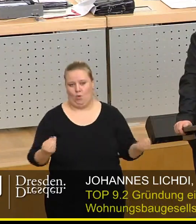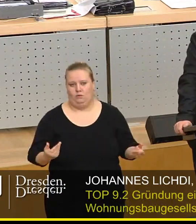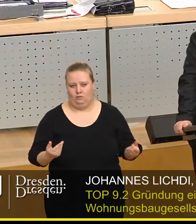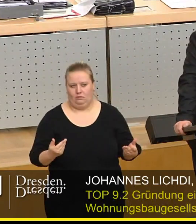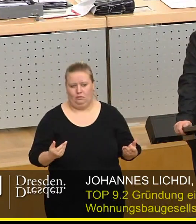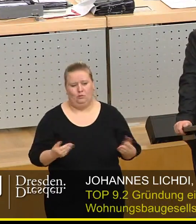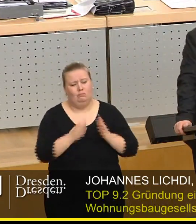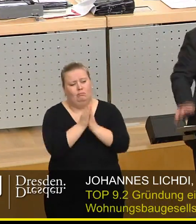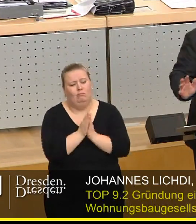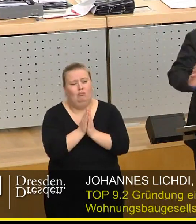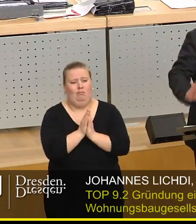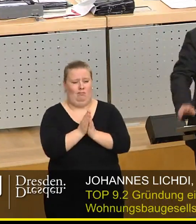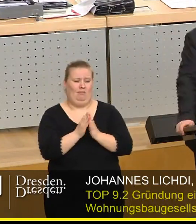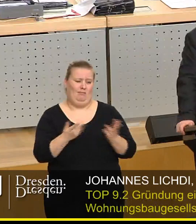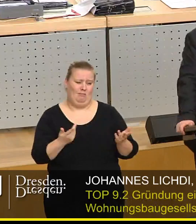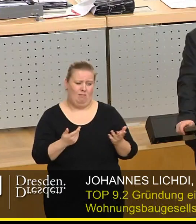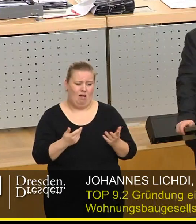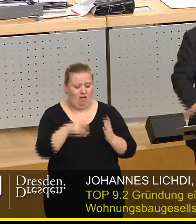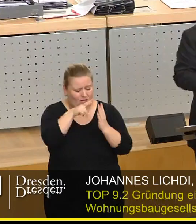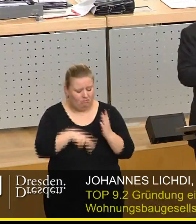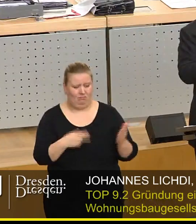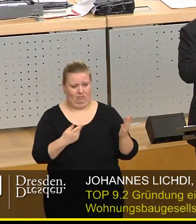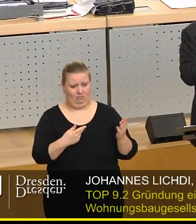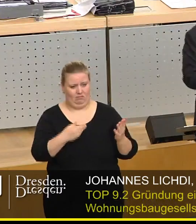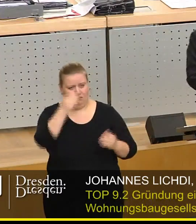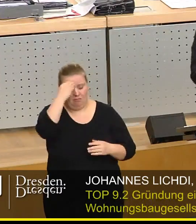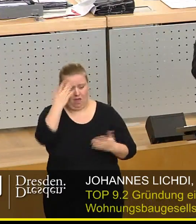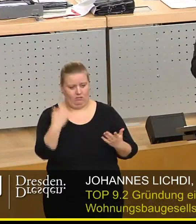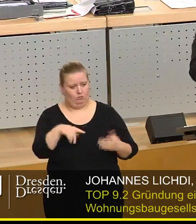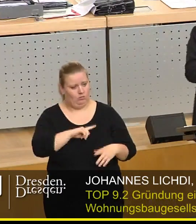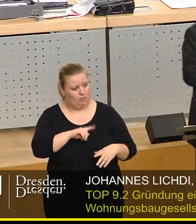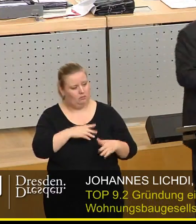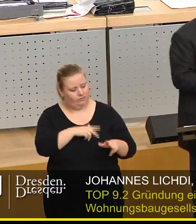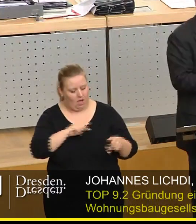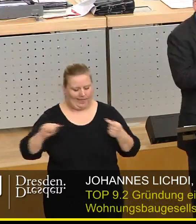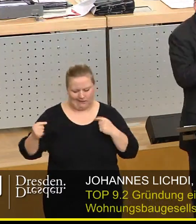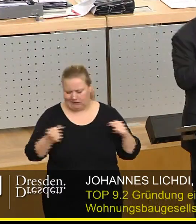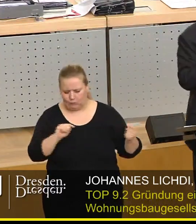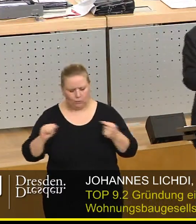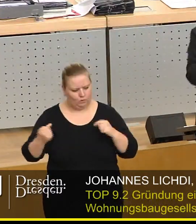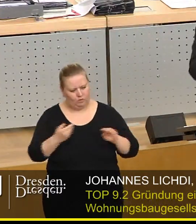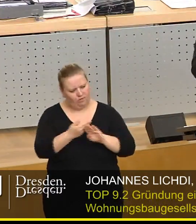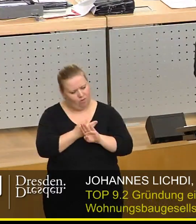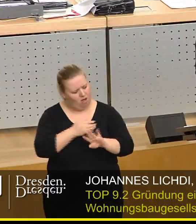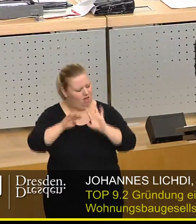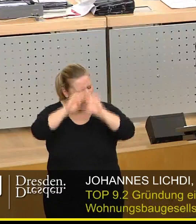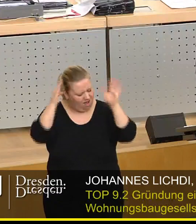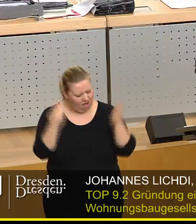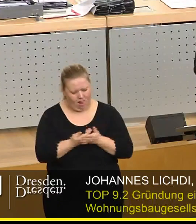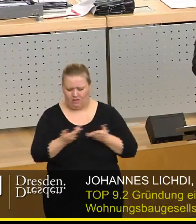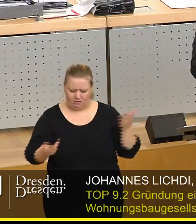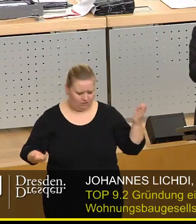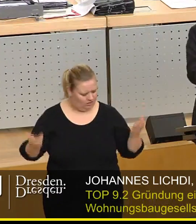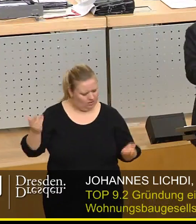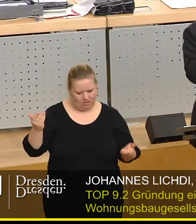Und ich bitte Sie doch einfach das mal zur Kenntnis zu nehmen, dass wir nach einem wirklichen Diskussionsprozess, der alles abgewogen